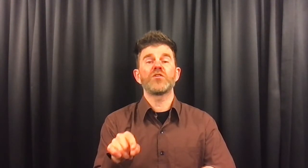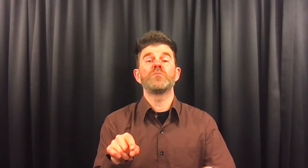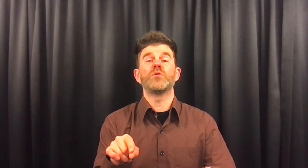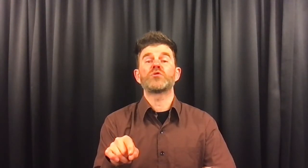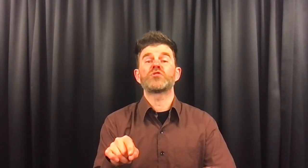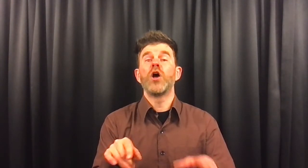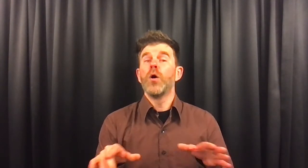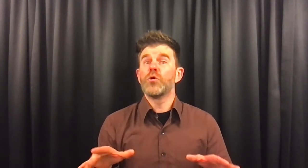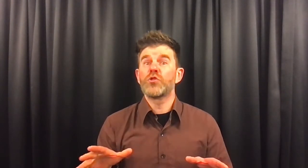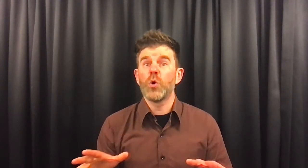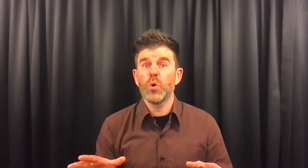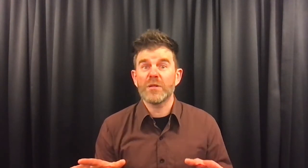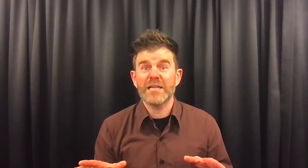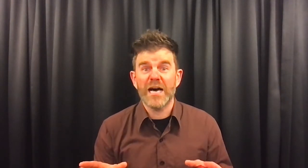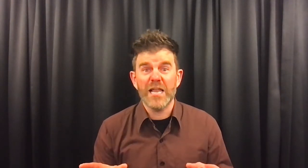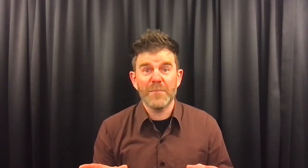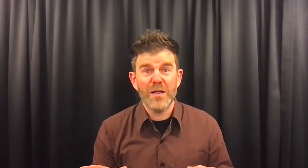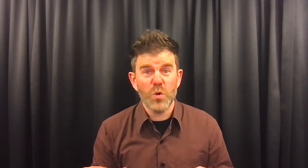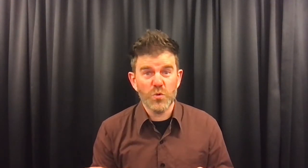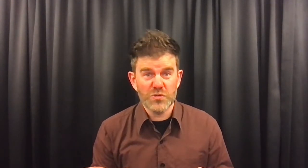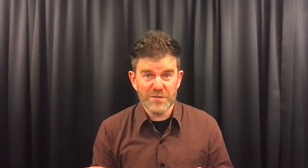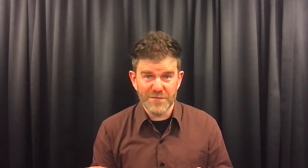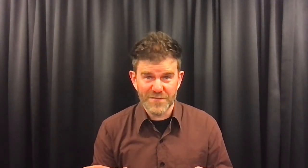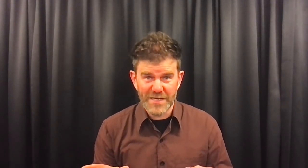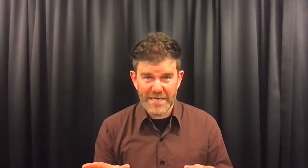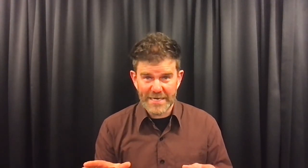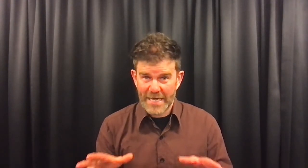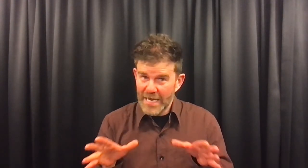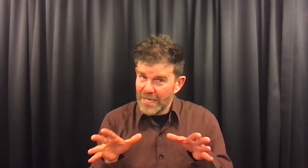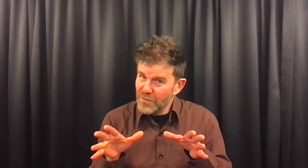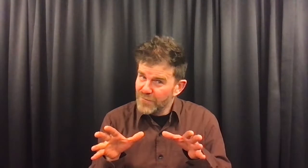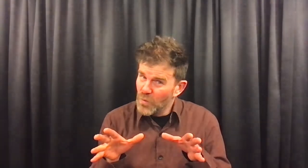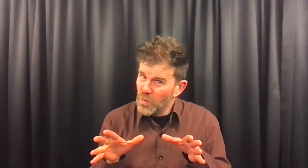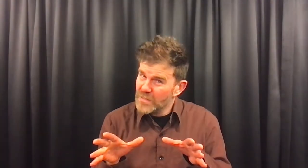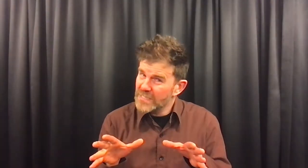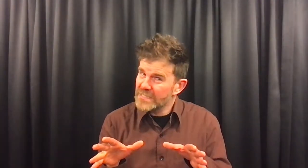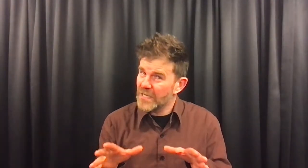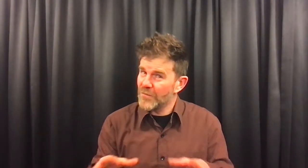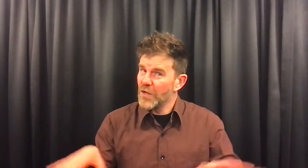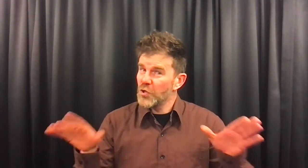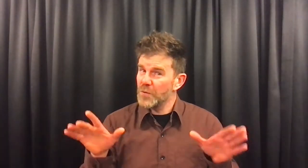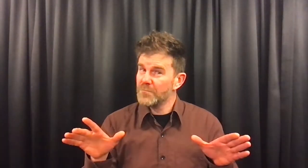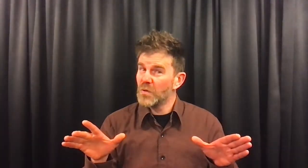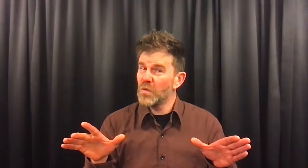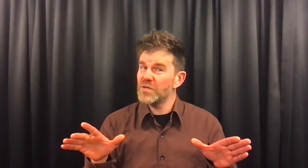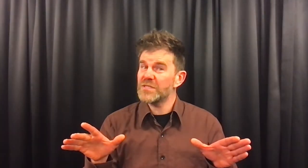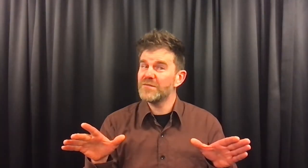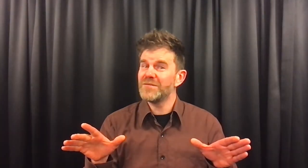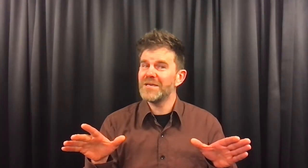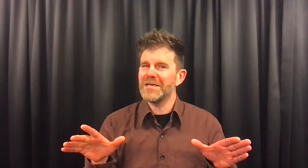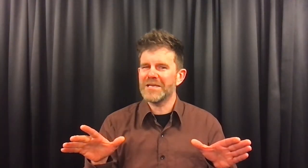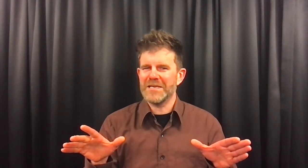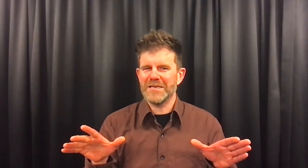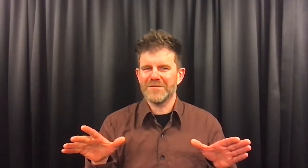het bos. We tonen dan allemaal onze veren. En de vogel die dan de mooiste veren heeft,